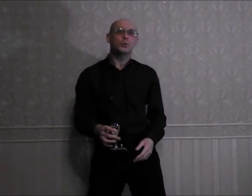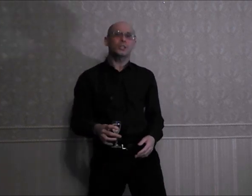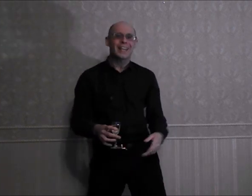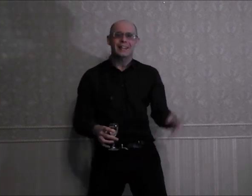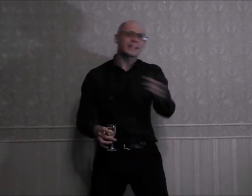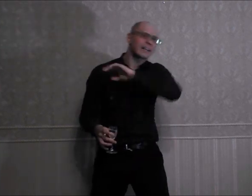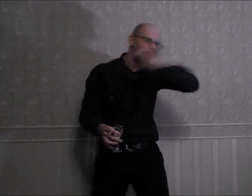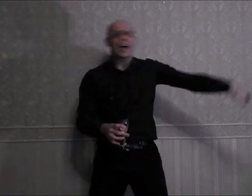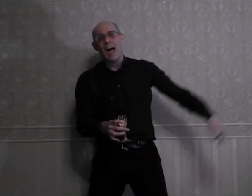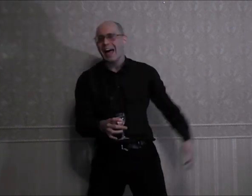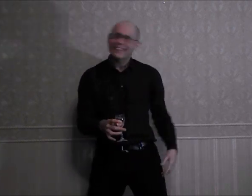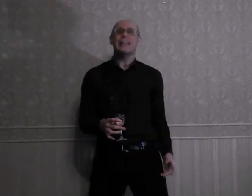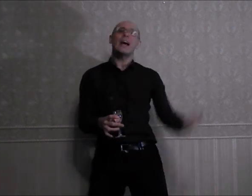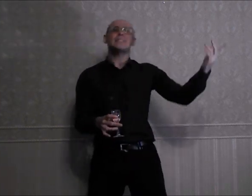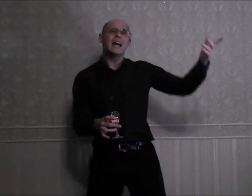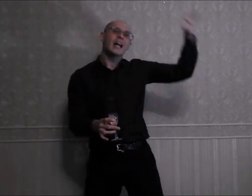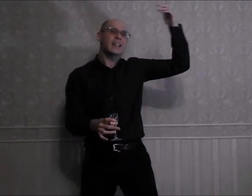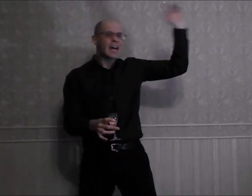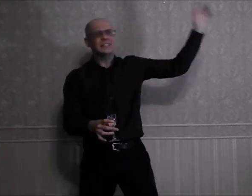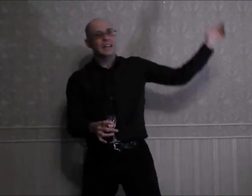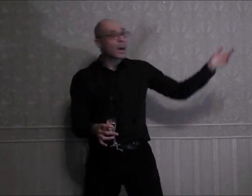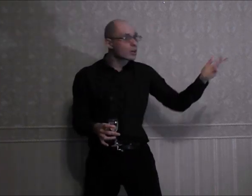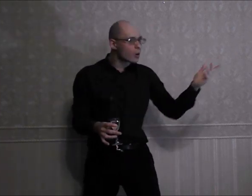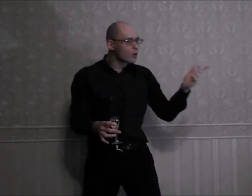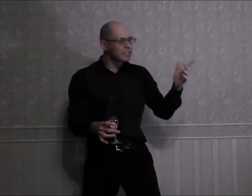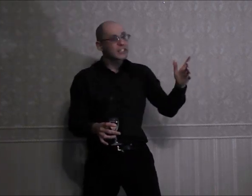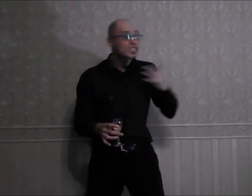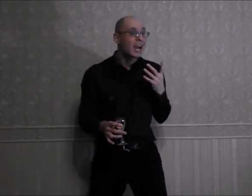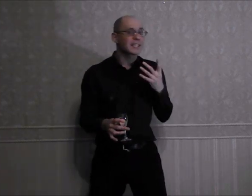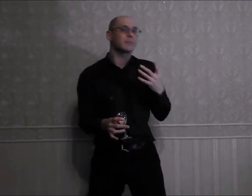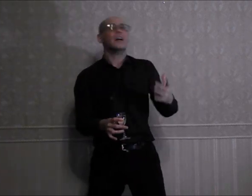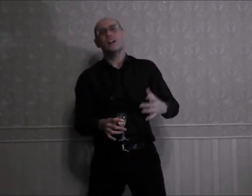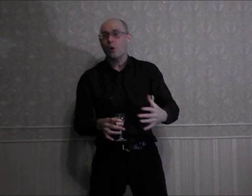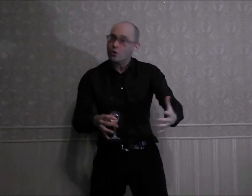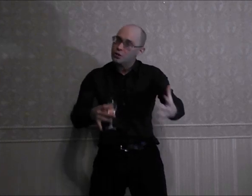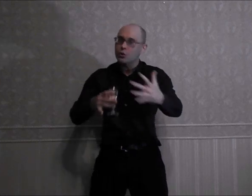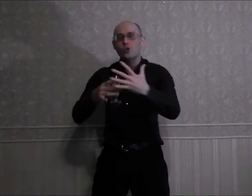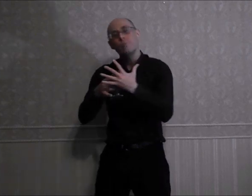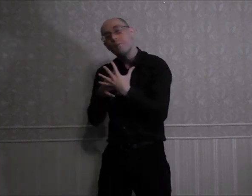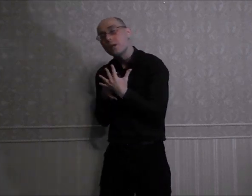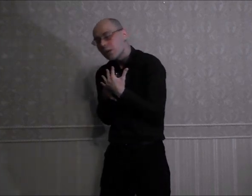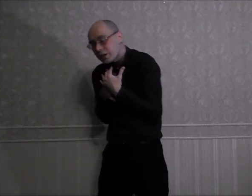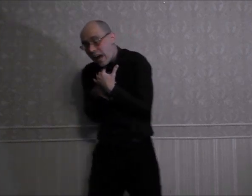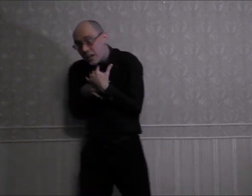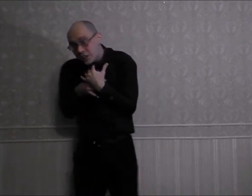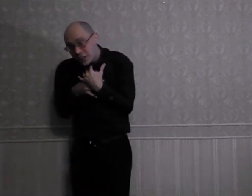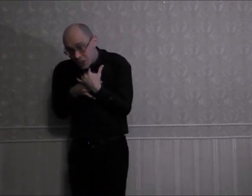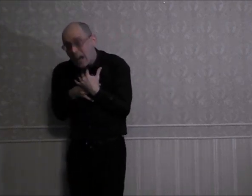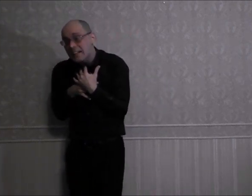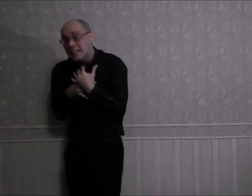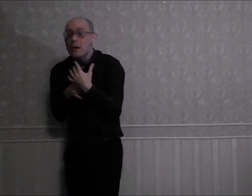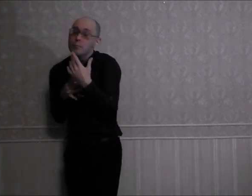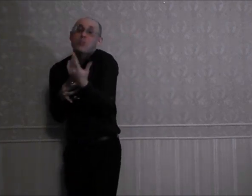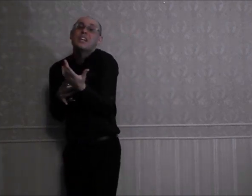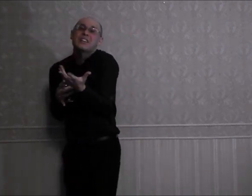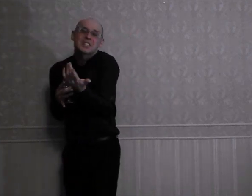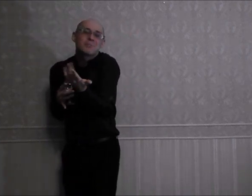уж нет ни хрена А для нас Аляска родины часть, Мы как родину любим ее даже сейчас Будь хорошим